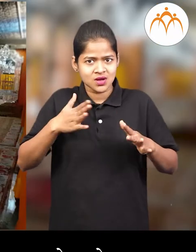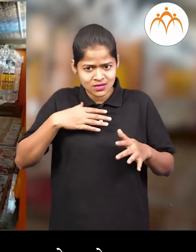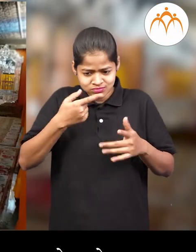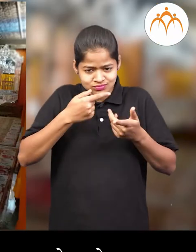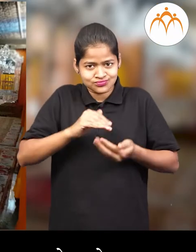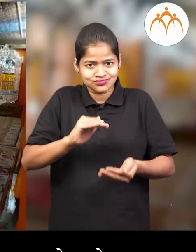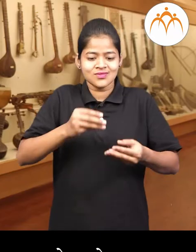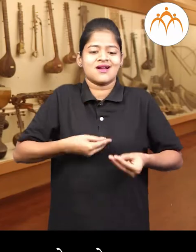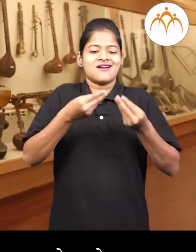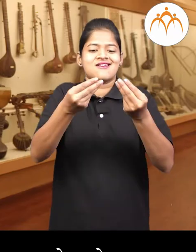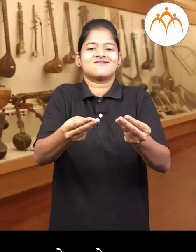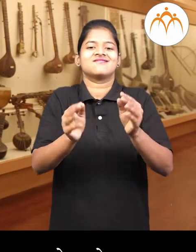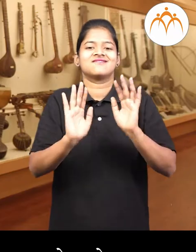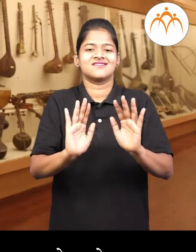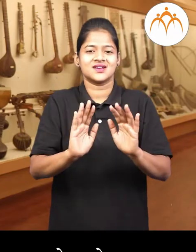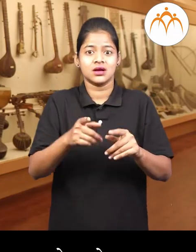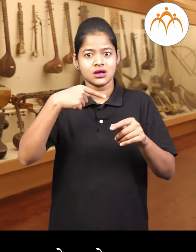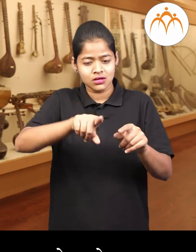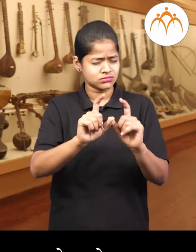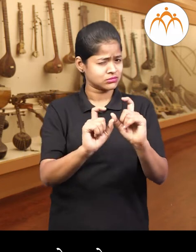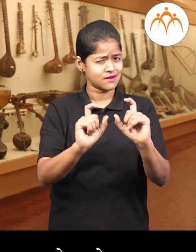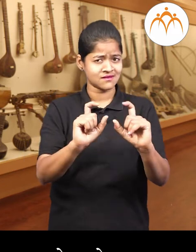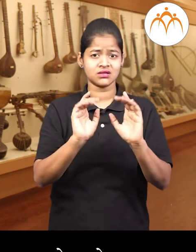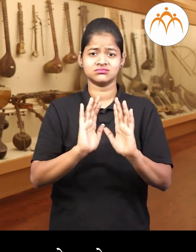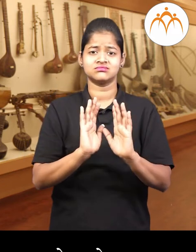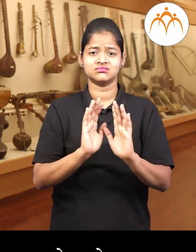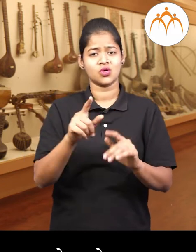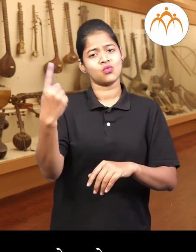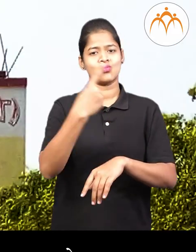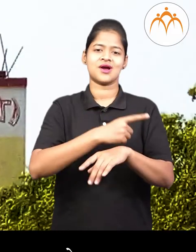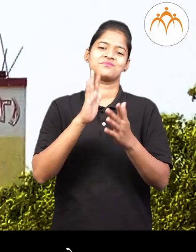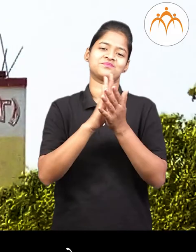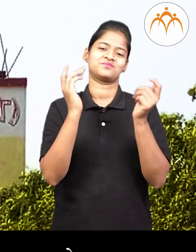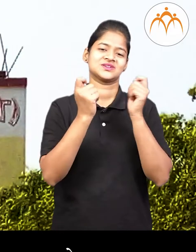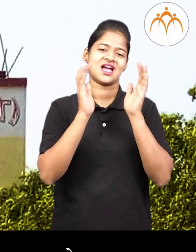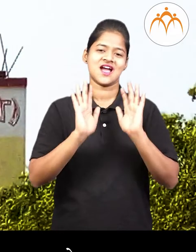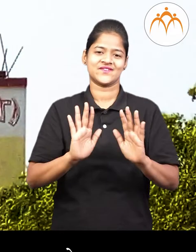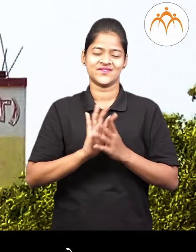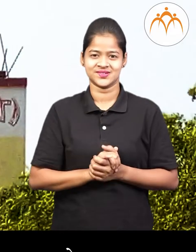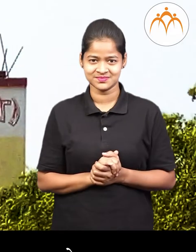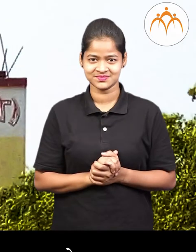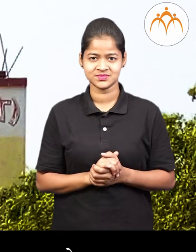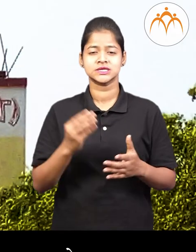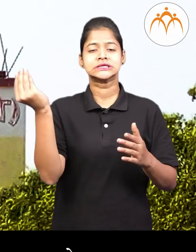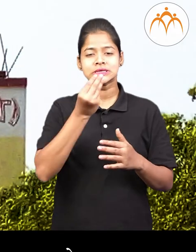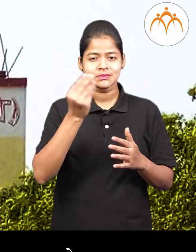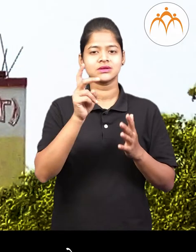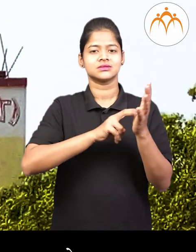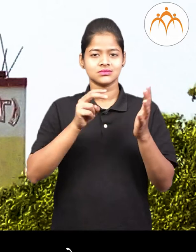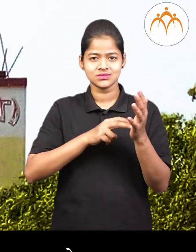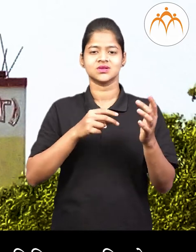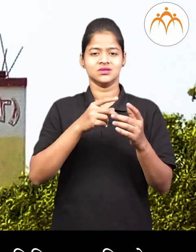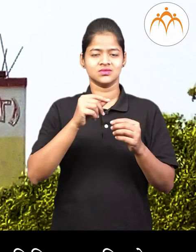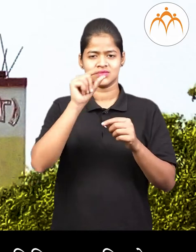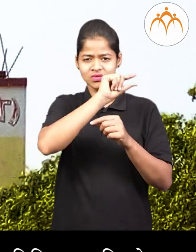वार्सा पुढील पिढ़ीने जपने खूप महत्वाचे आये काही गावांचा नावान मागे इतिहास अस्तू